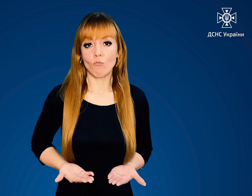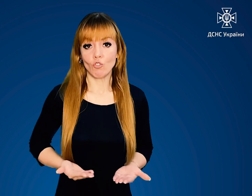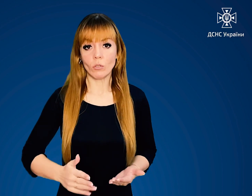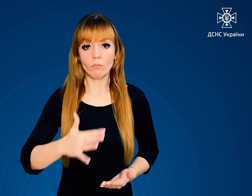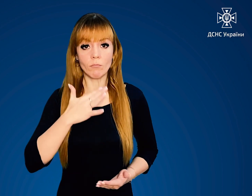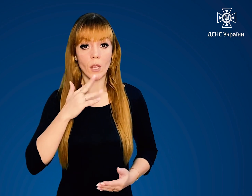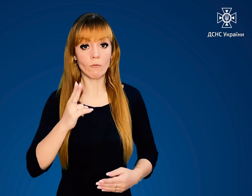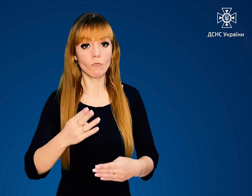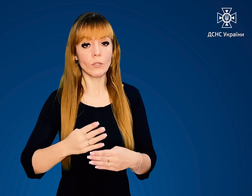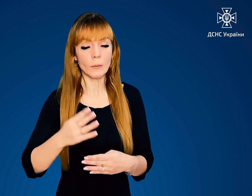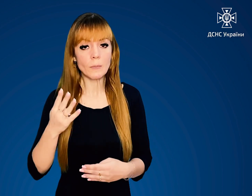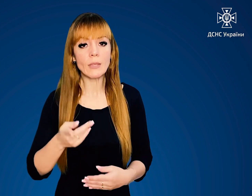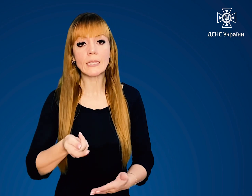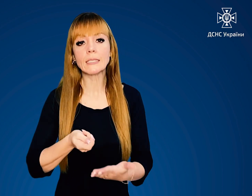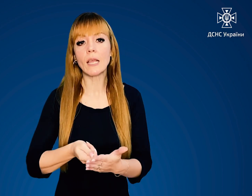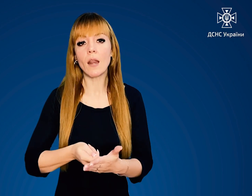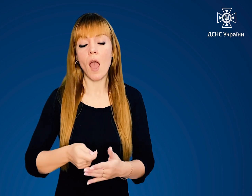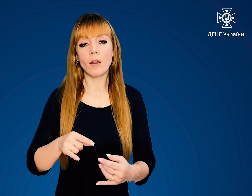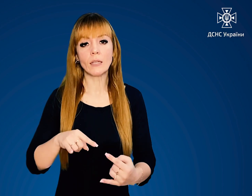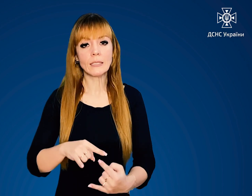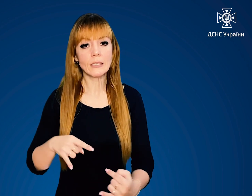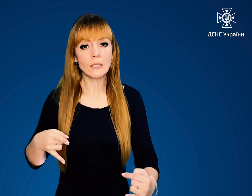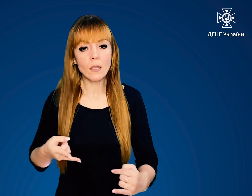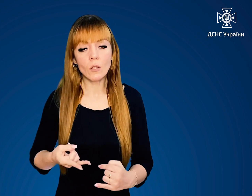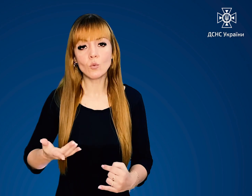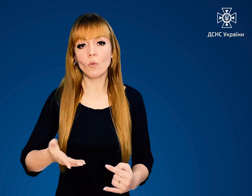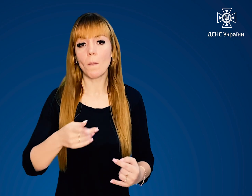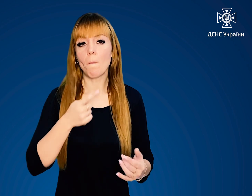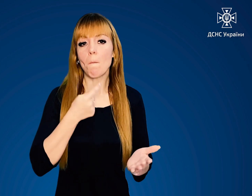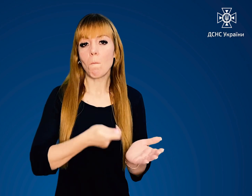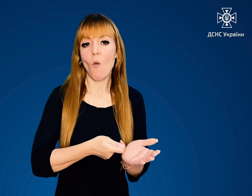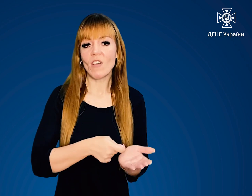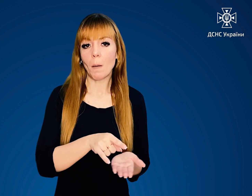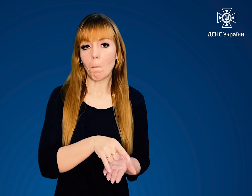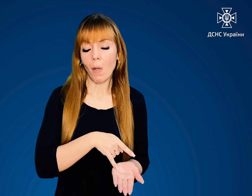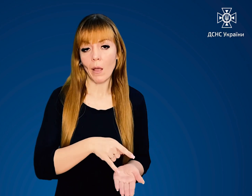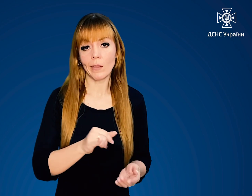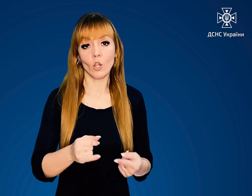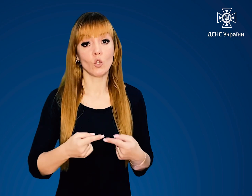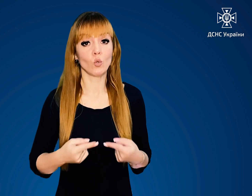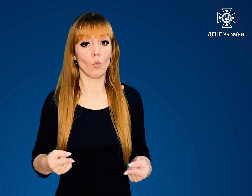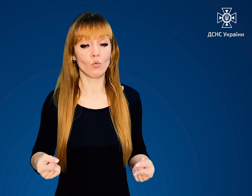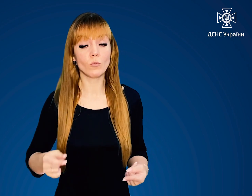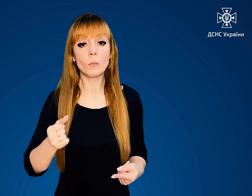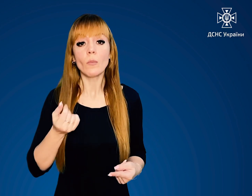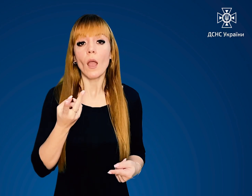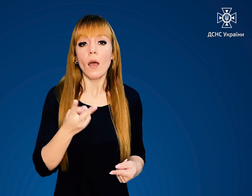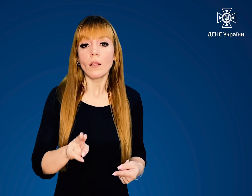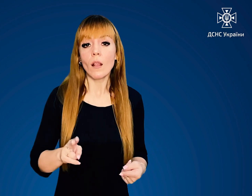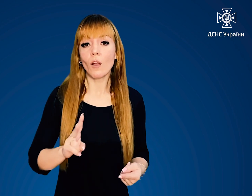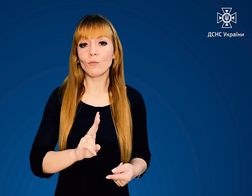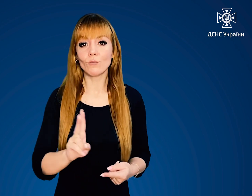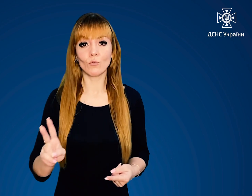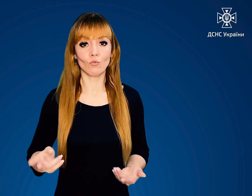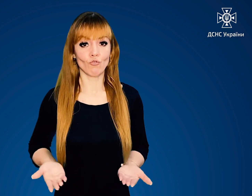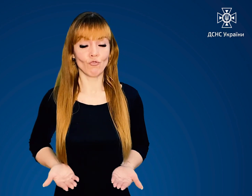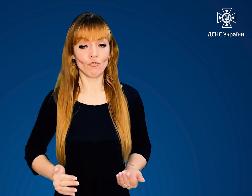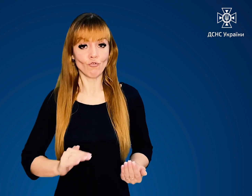багатоквартирних будинків – зарядну станцію, павербанк тощо. А для мешканців приватного